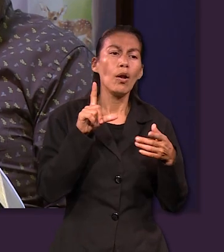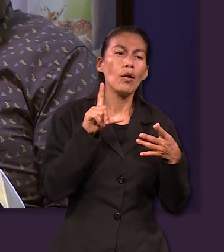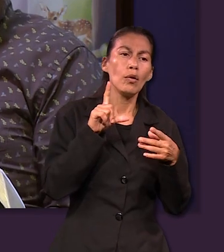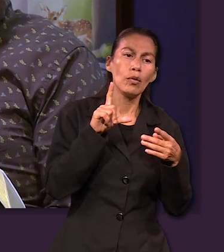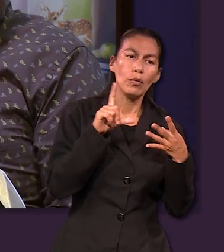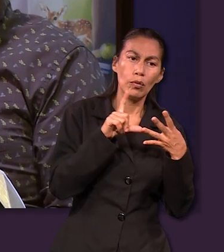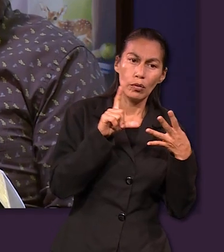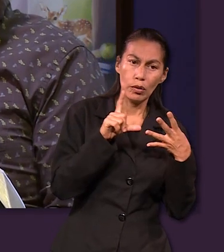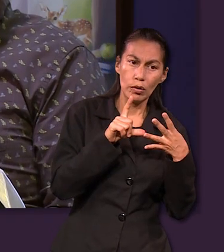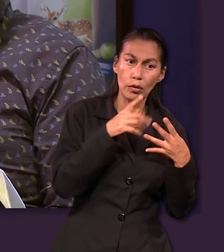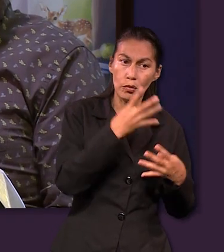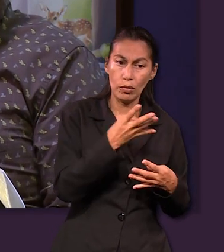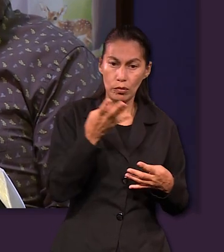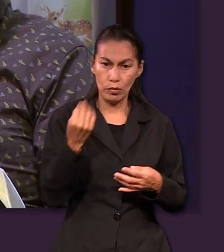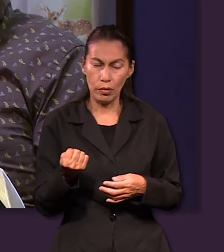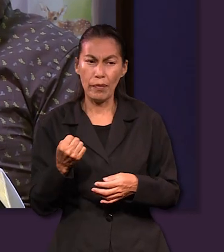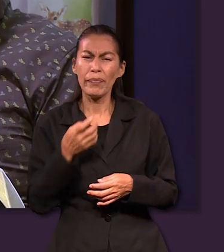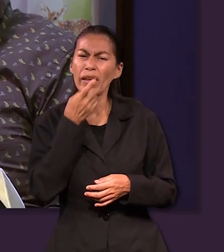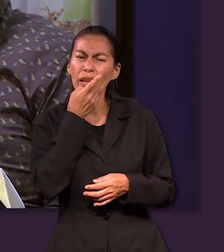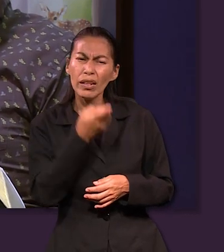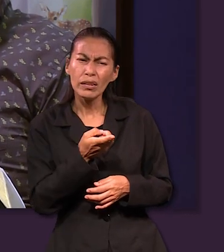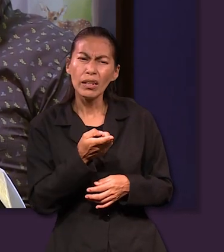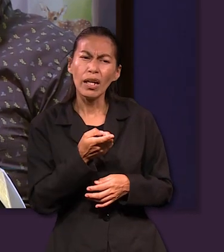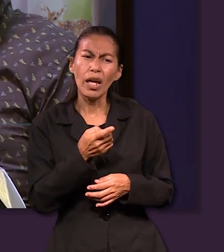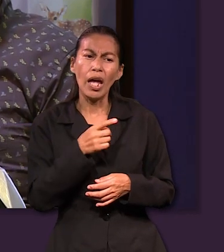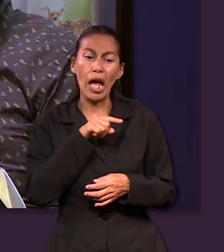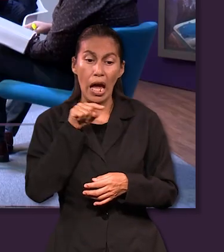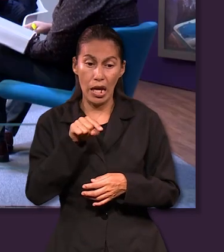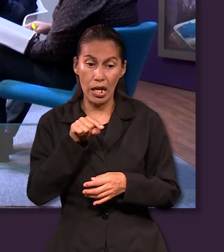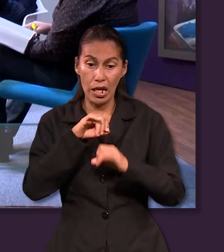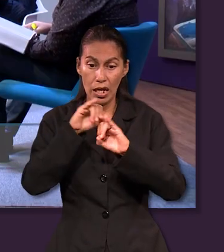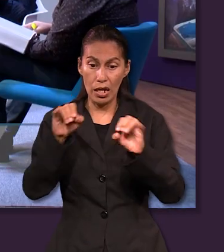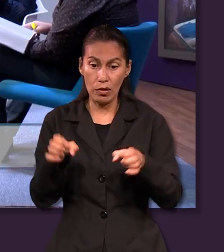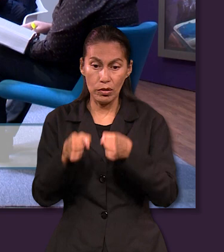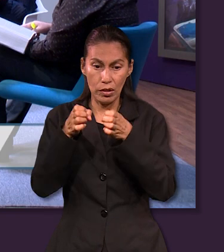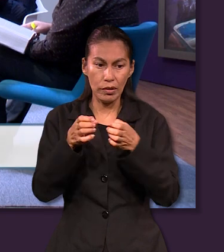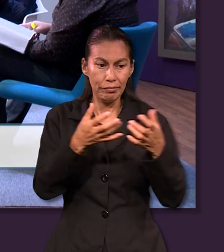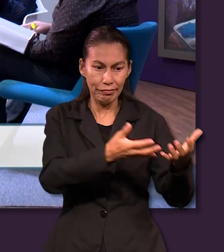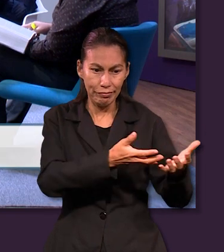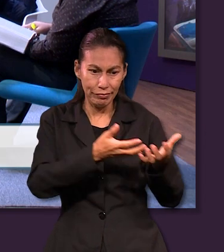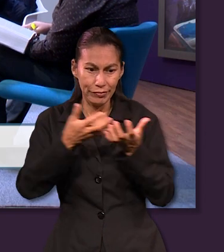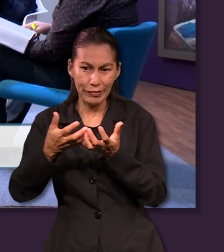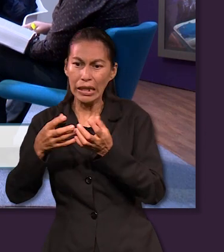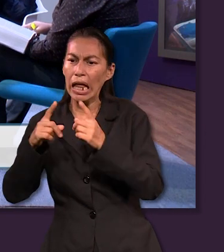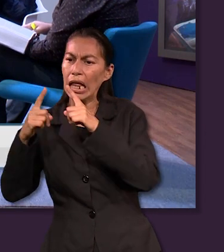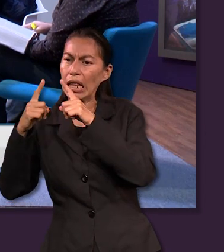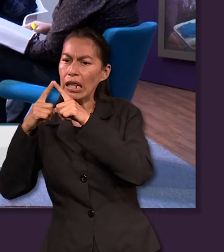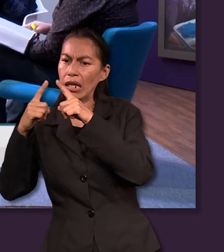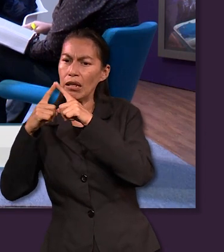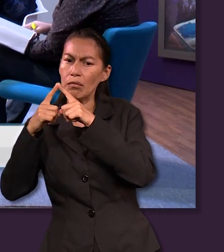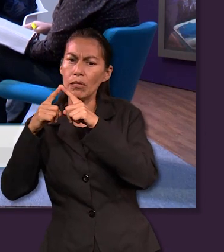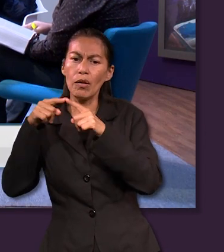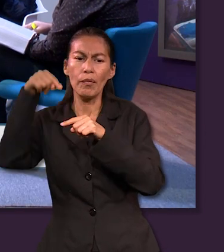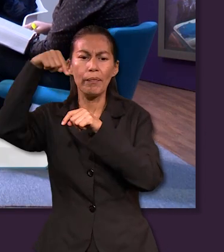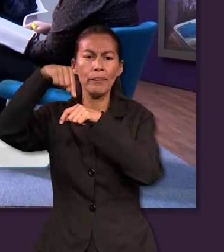4 de Lucas y dice entonces lo llevó a Jerusalén lo puso sobre el pináculo del templo y le dijo